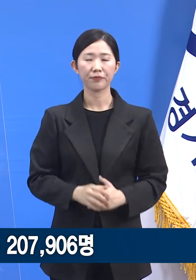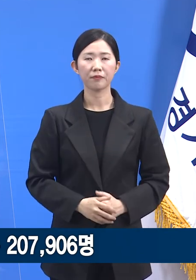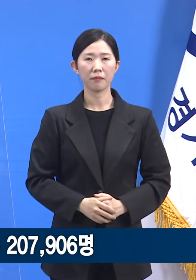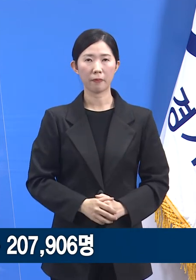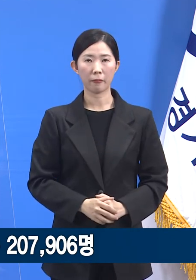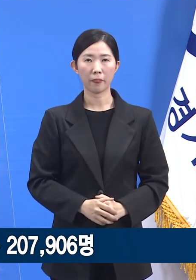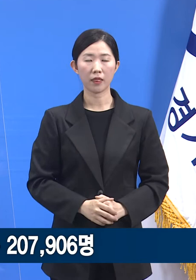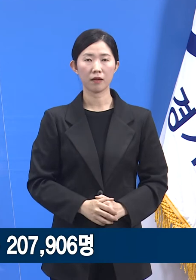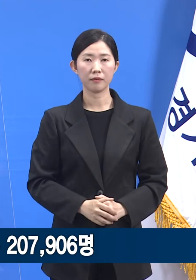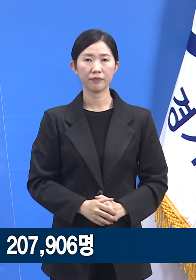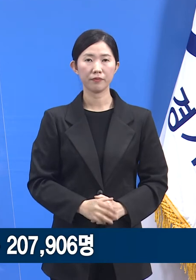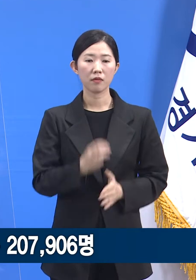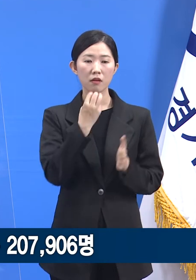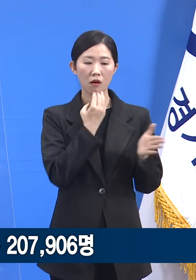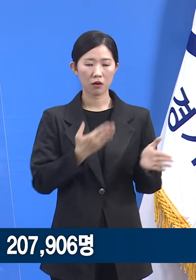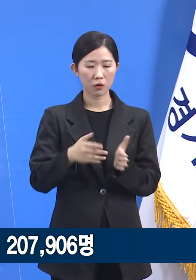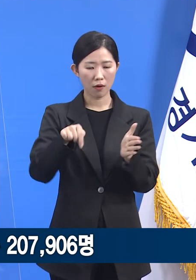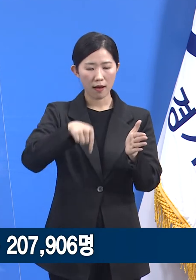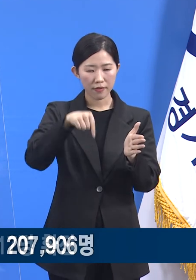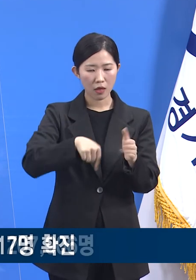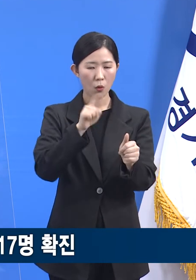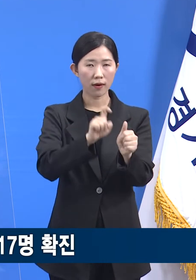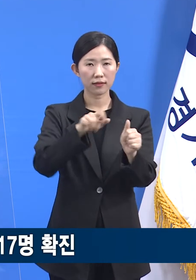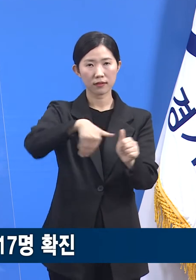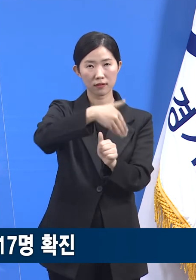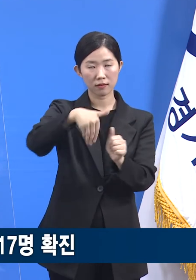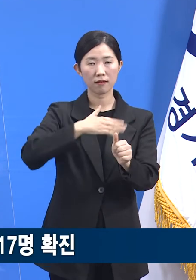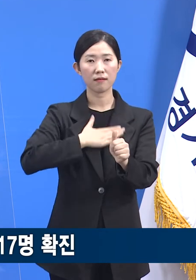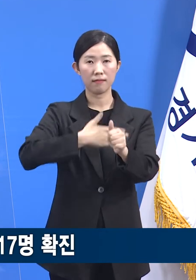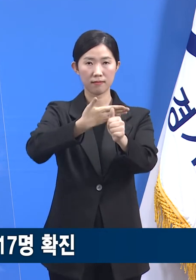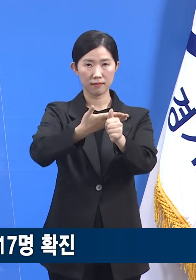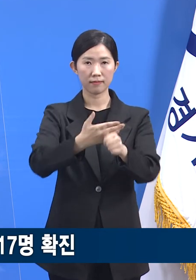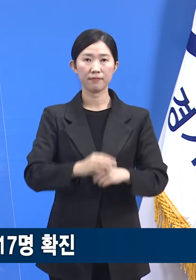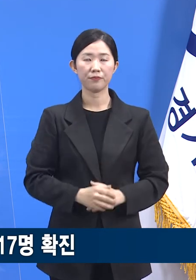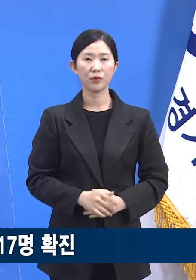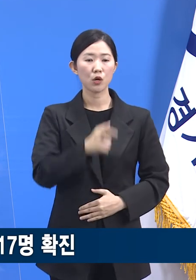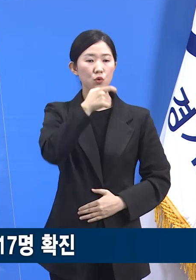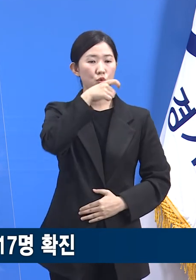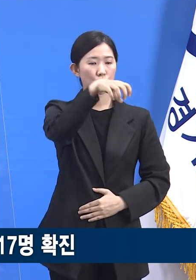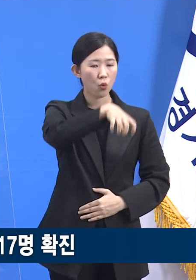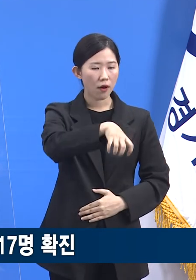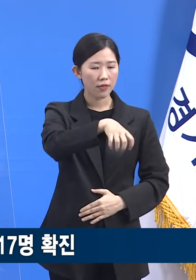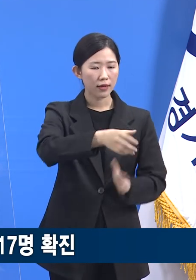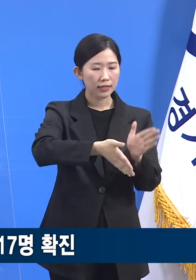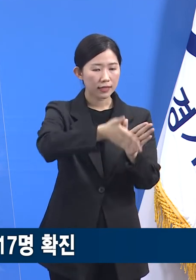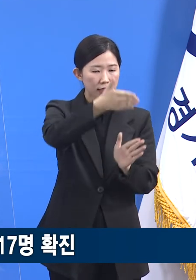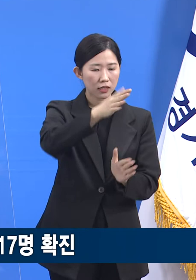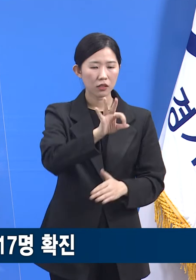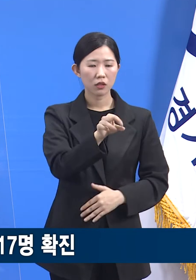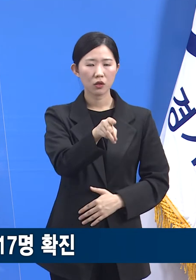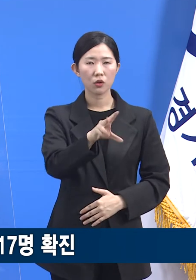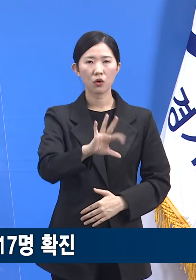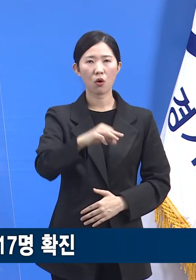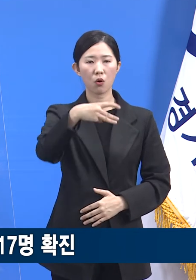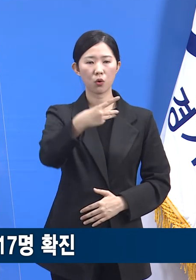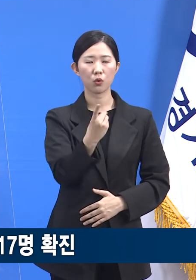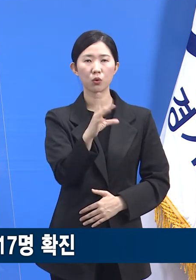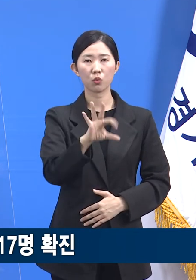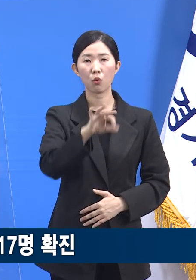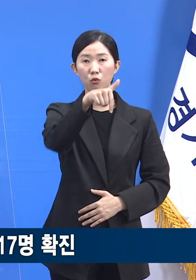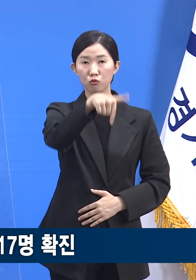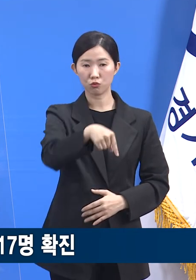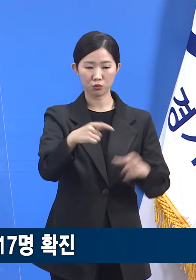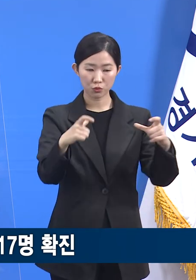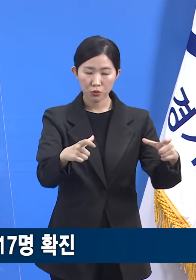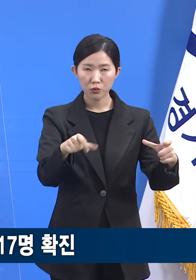도내 주요 확진 사례에 대해 말씀드리겠습니다. 수원시 영통구 소재 헬스장 및 교회 관련 확진